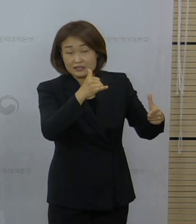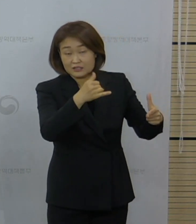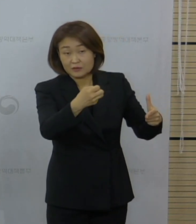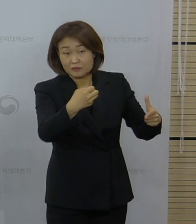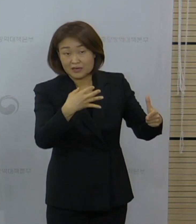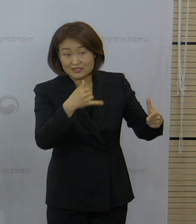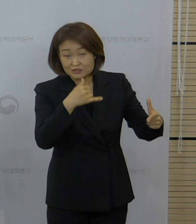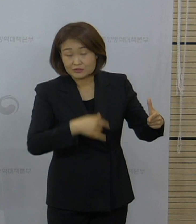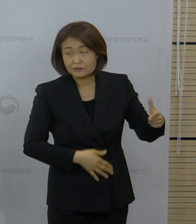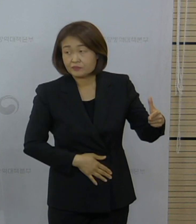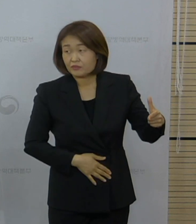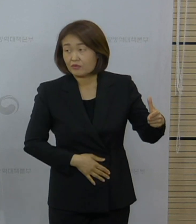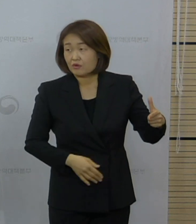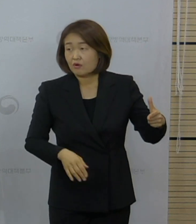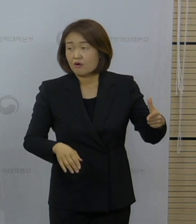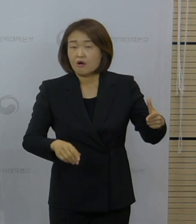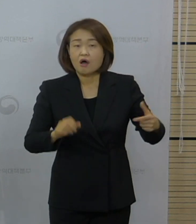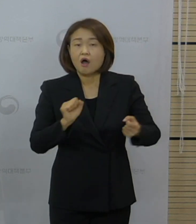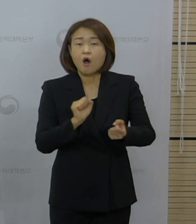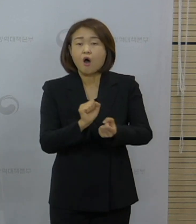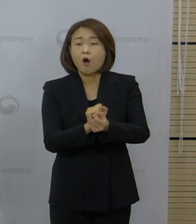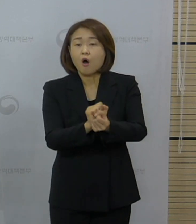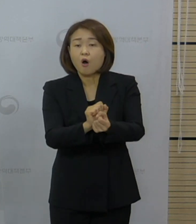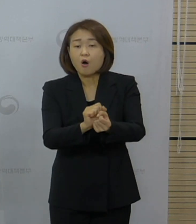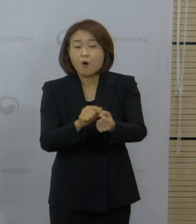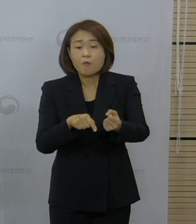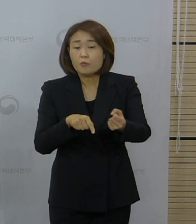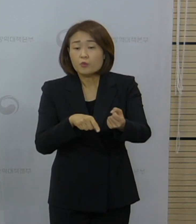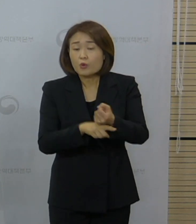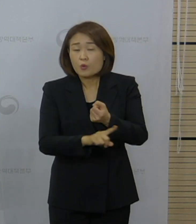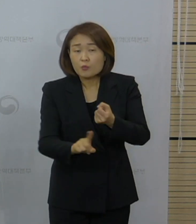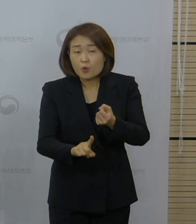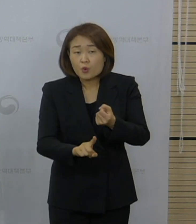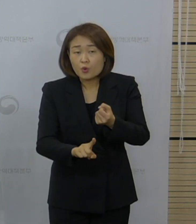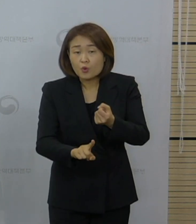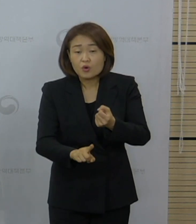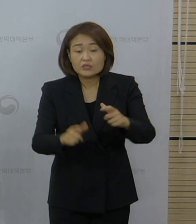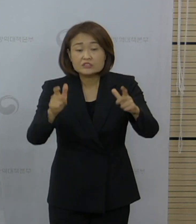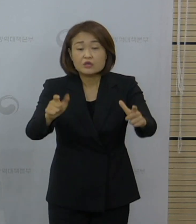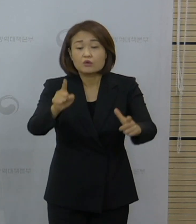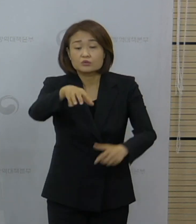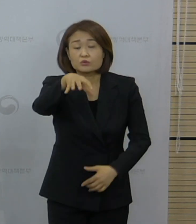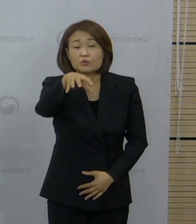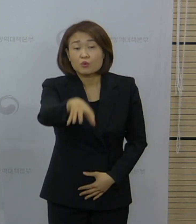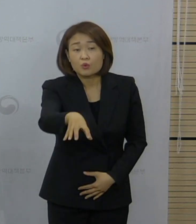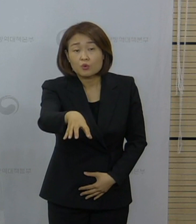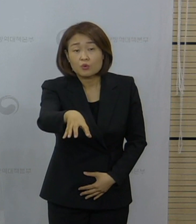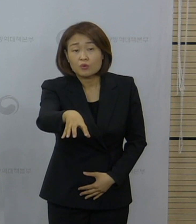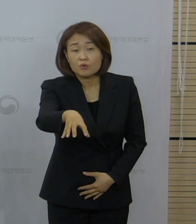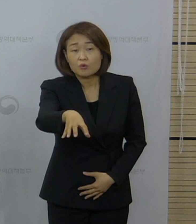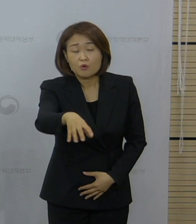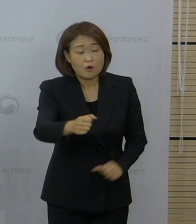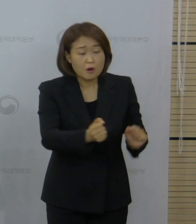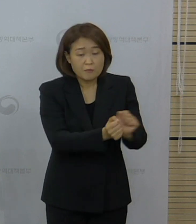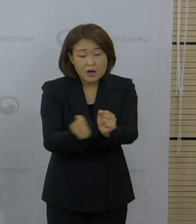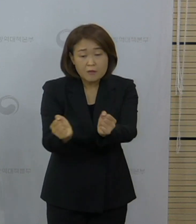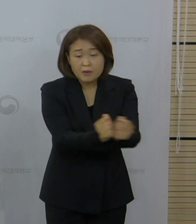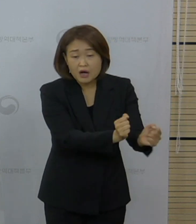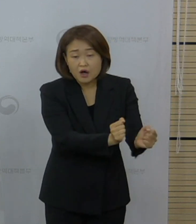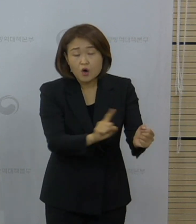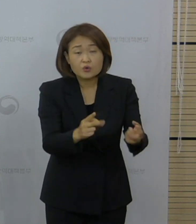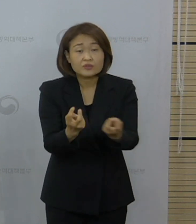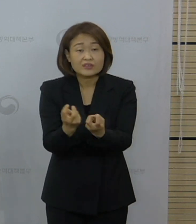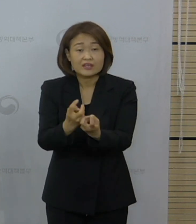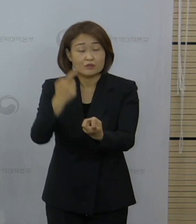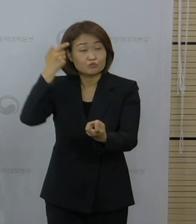감염 사례는 무엇이고 어느 지역에서 나왔는지 또 현재까지 추정되는 감염 경로는 무엇인지 설명해달라고